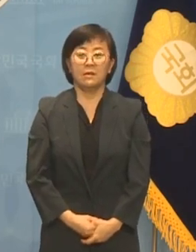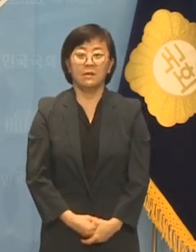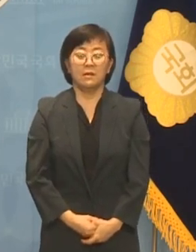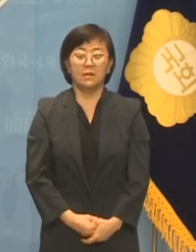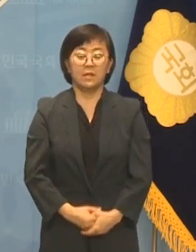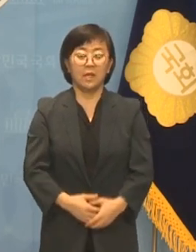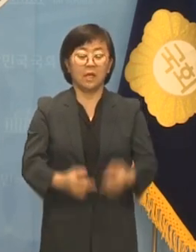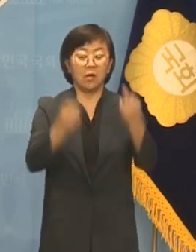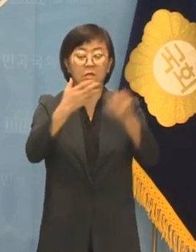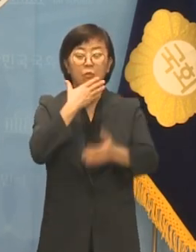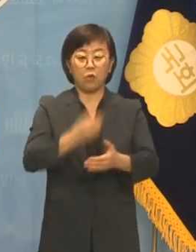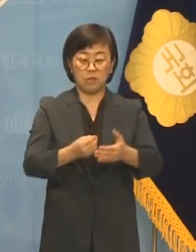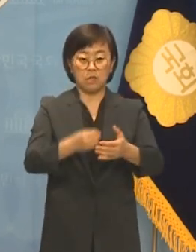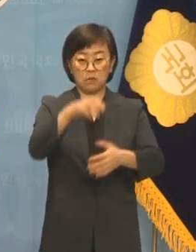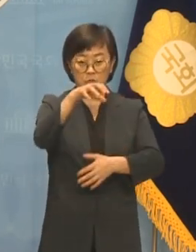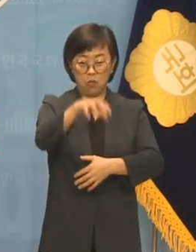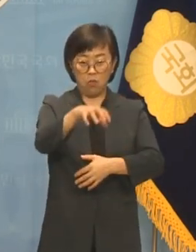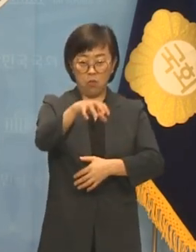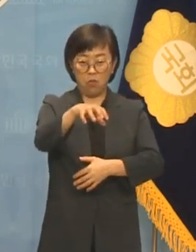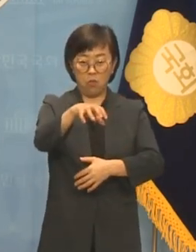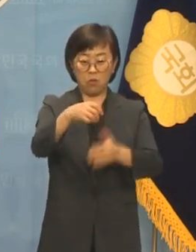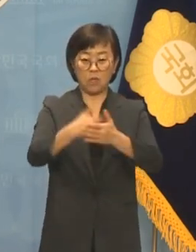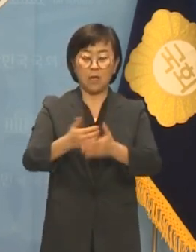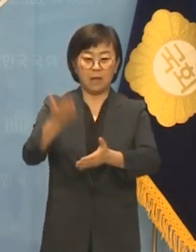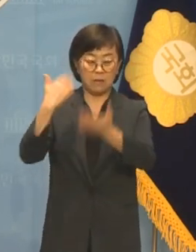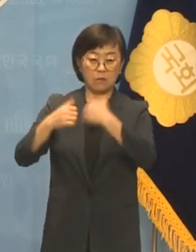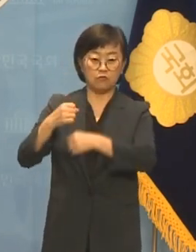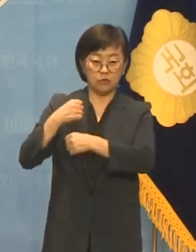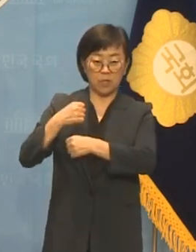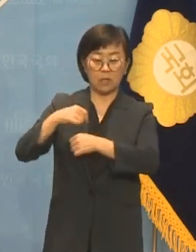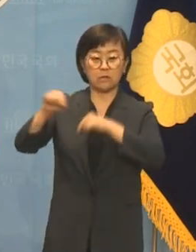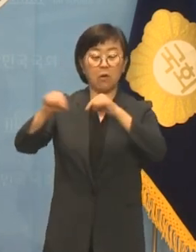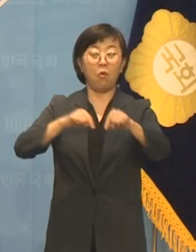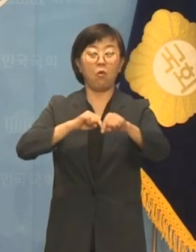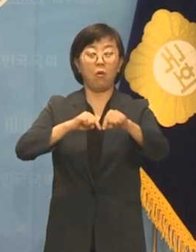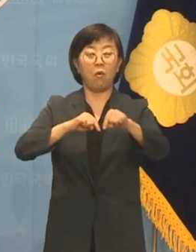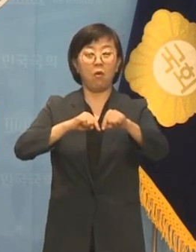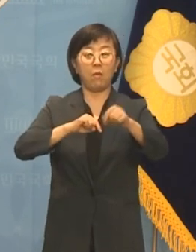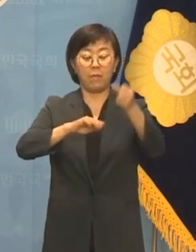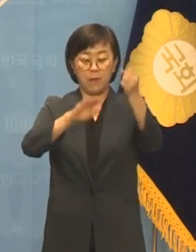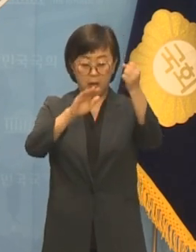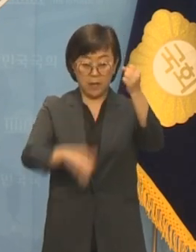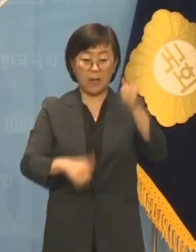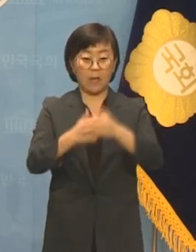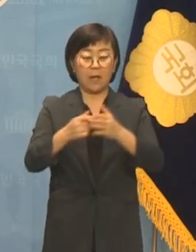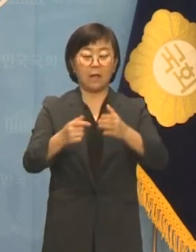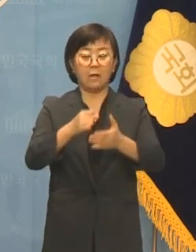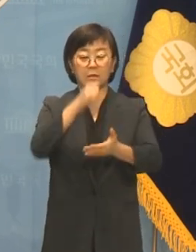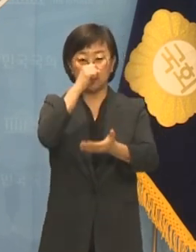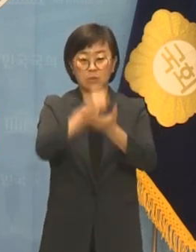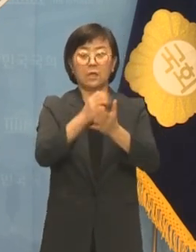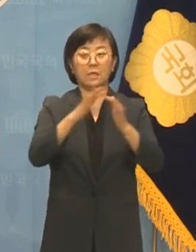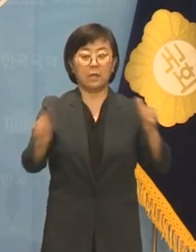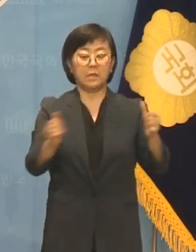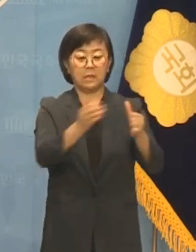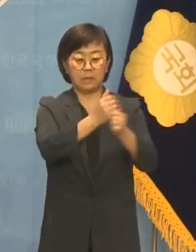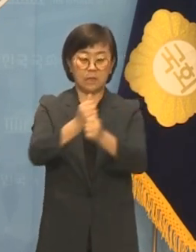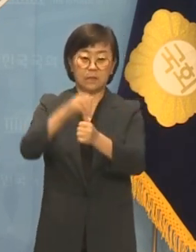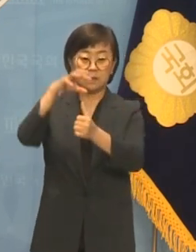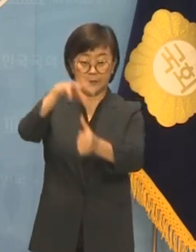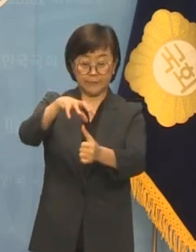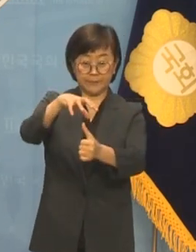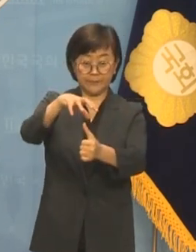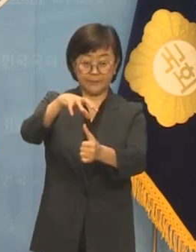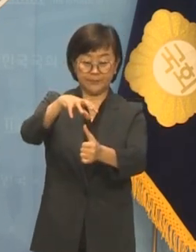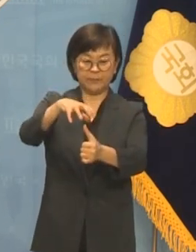형제복지원 사건은 과거 군사정권의 방조 아래 멀쩡한 사람을 납치 감금하여